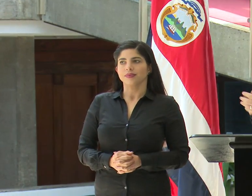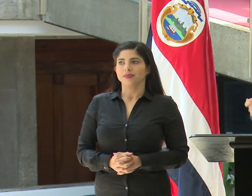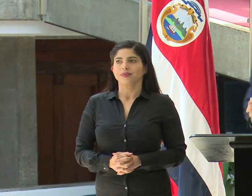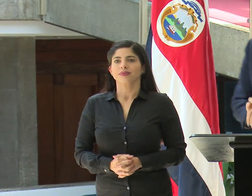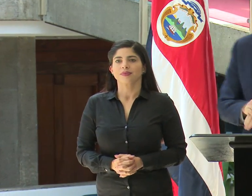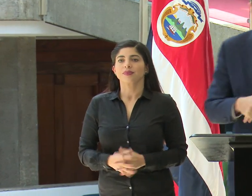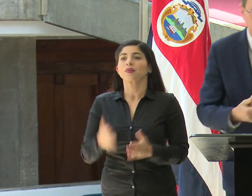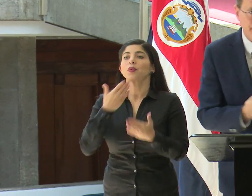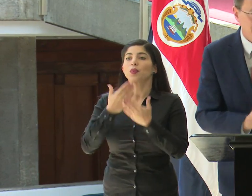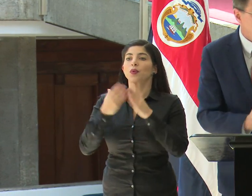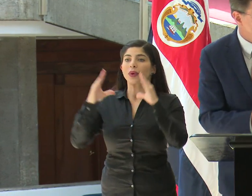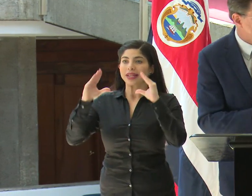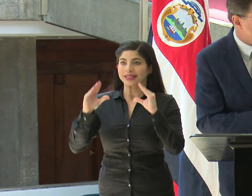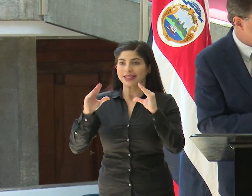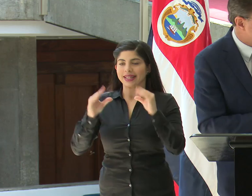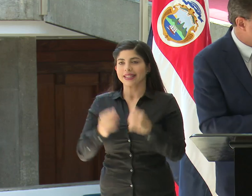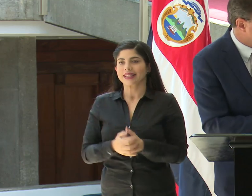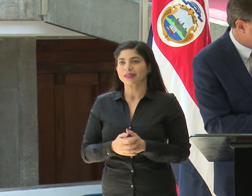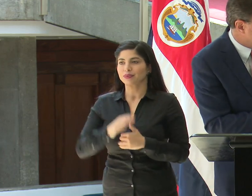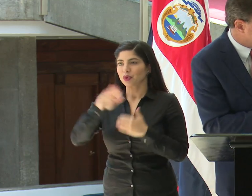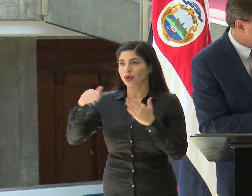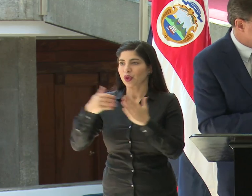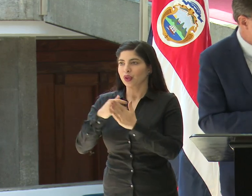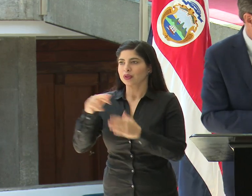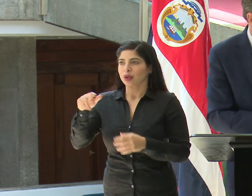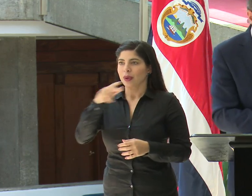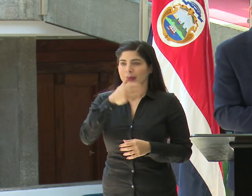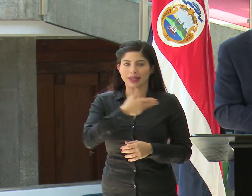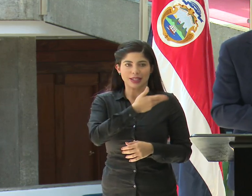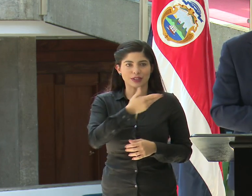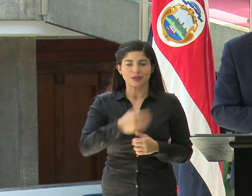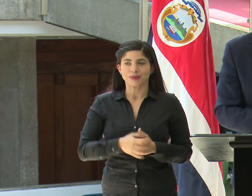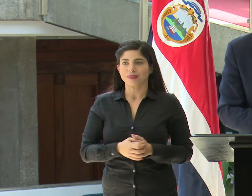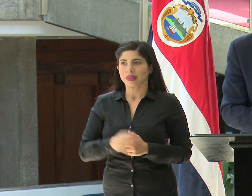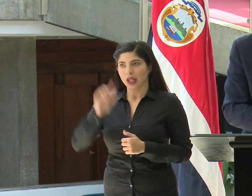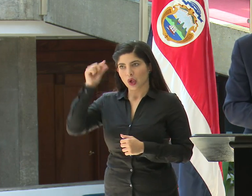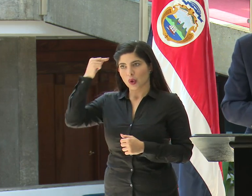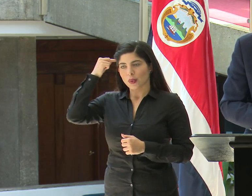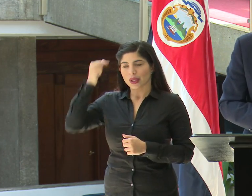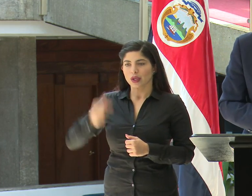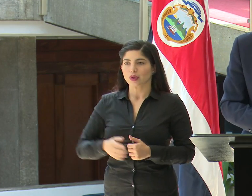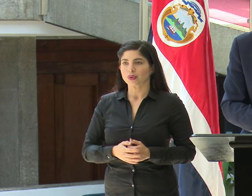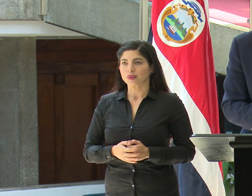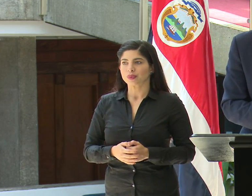Muy buenas tardes y a todos los colegas del gobierno.